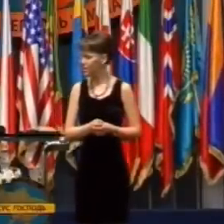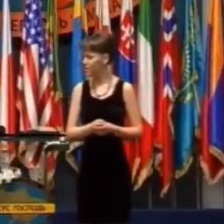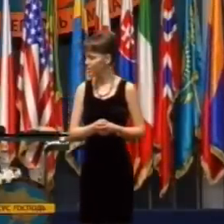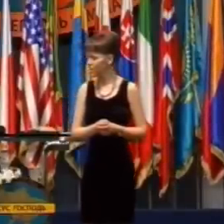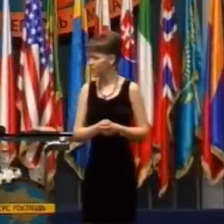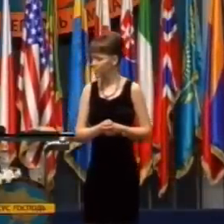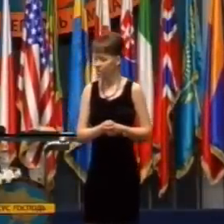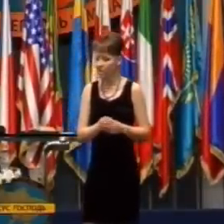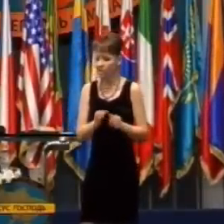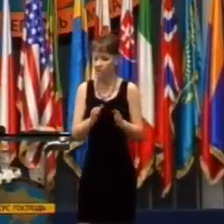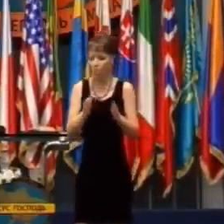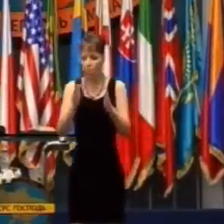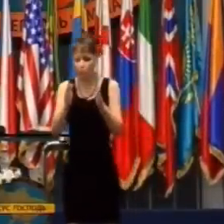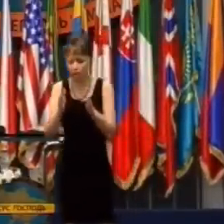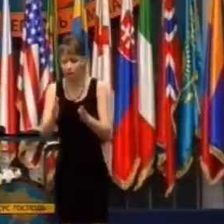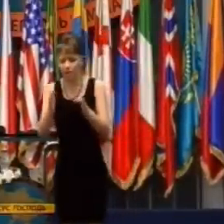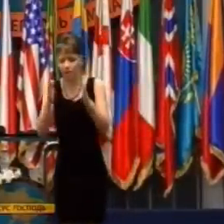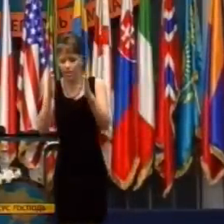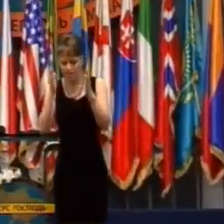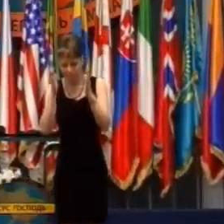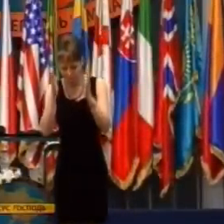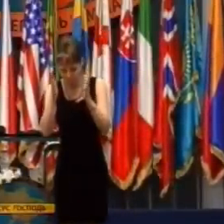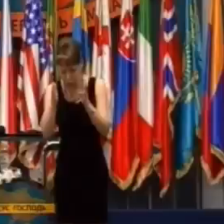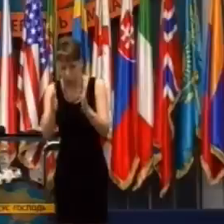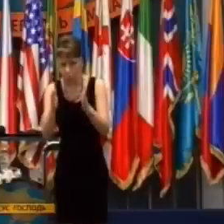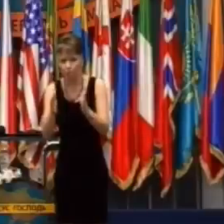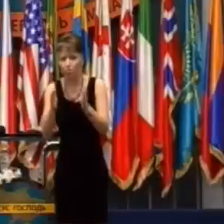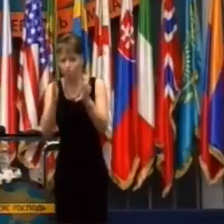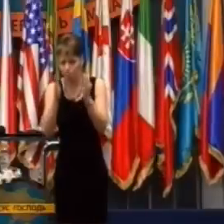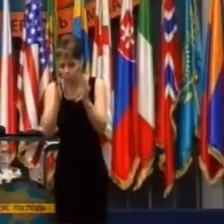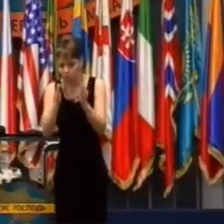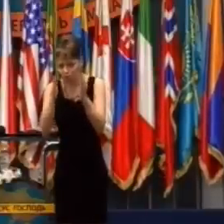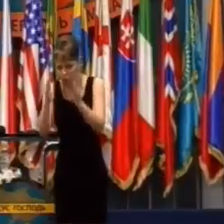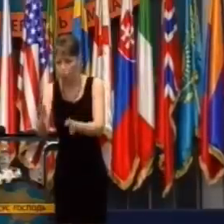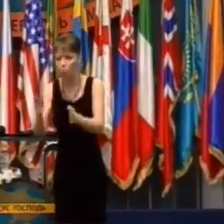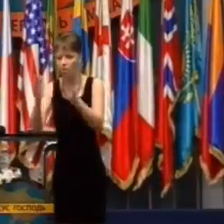čím musíte byť konkrétnejší, presnejší,